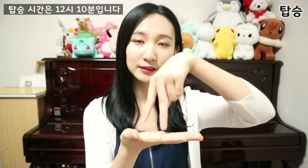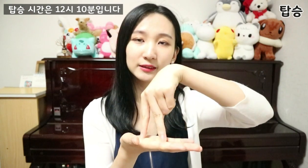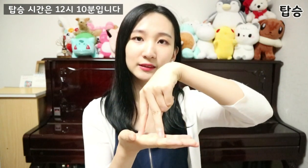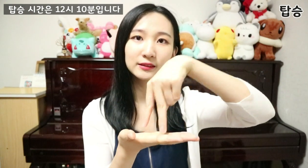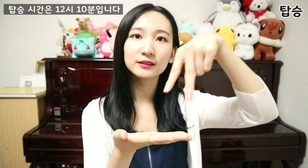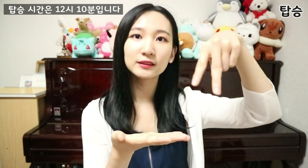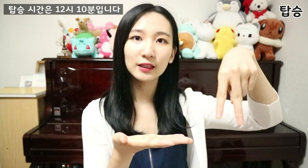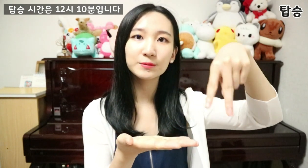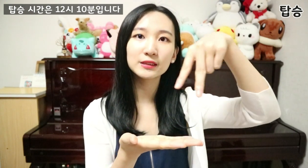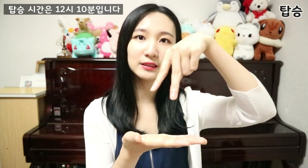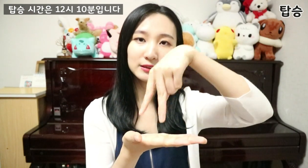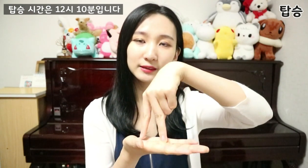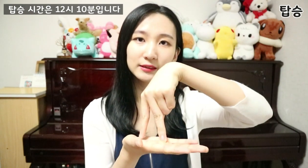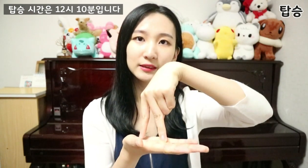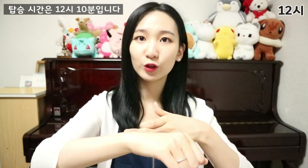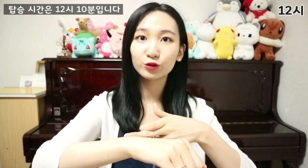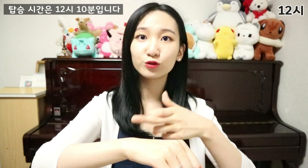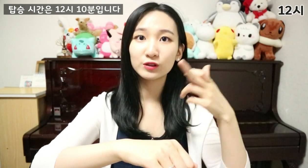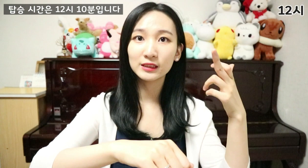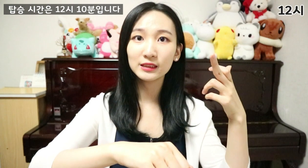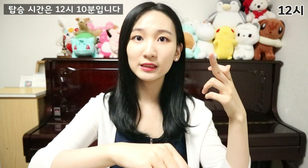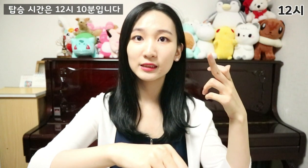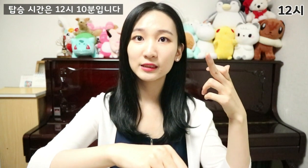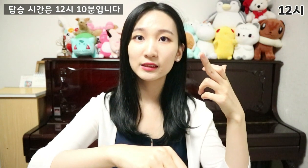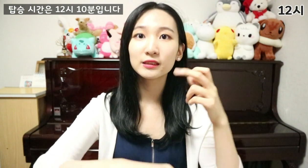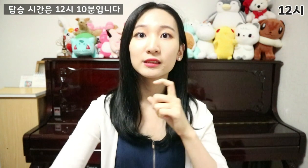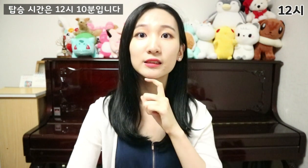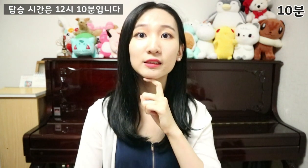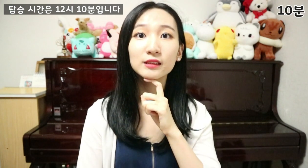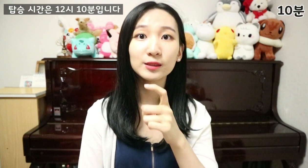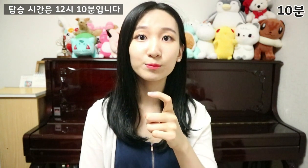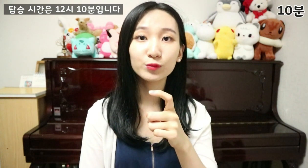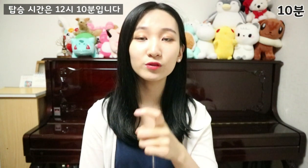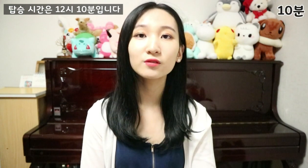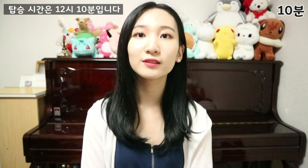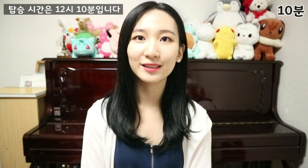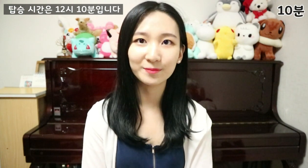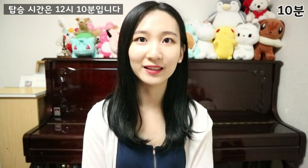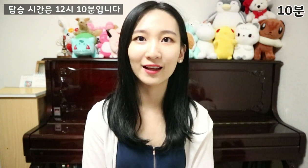탑승 12시 10분 입니다.